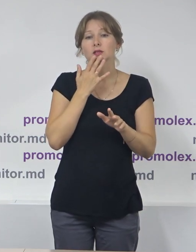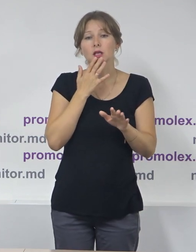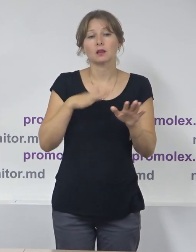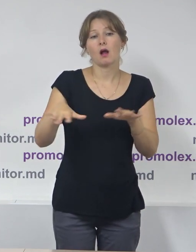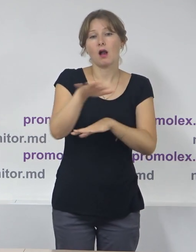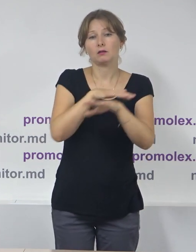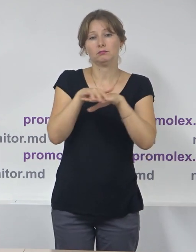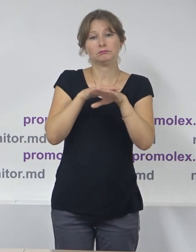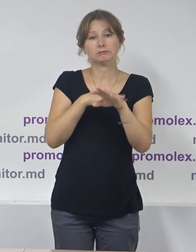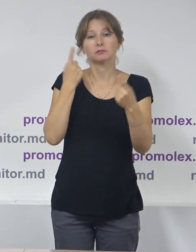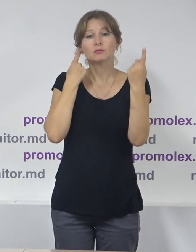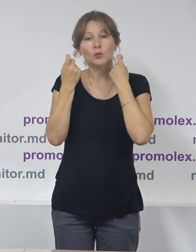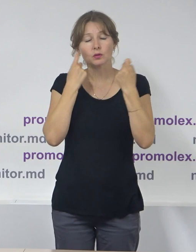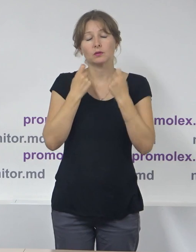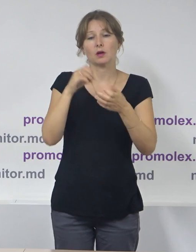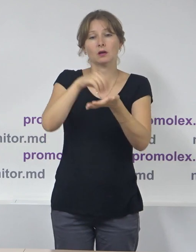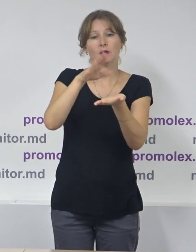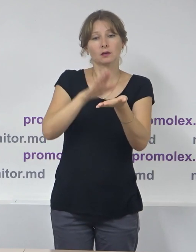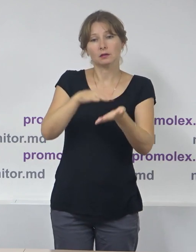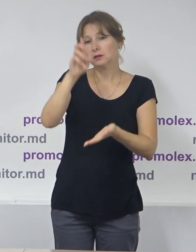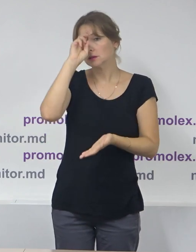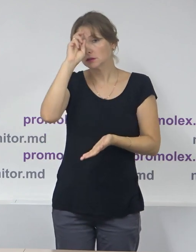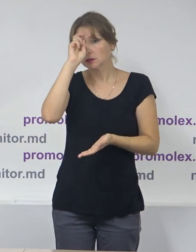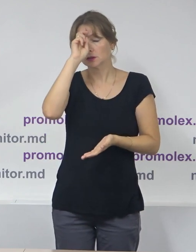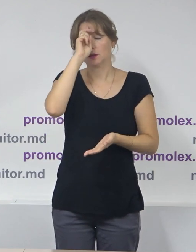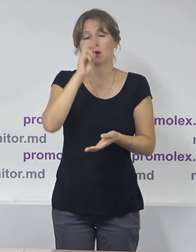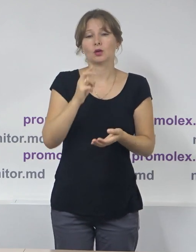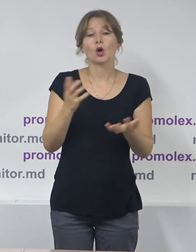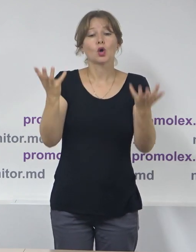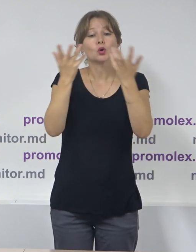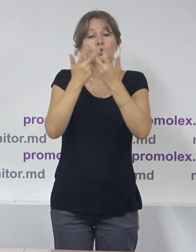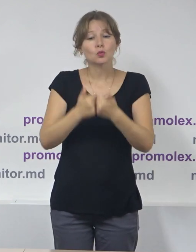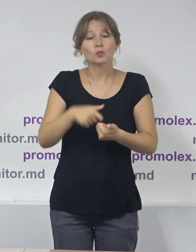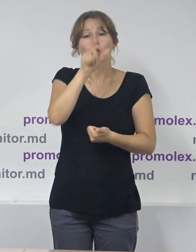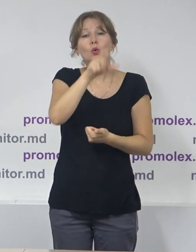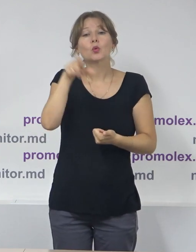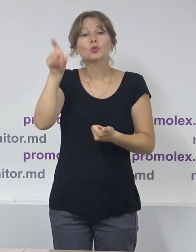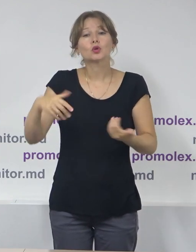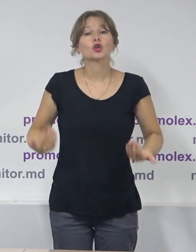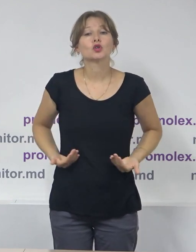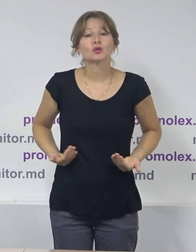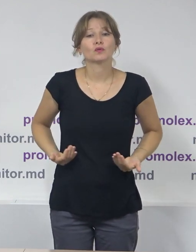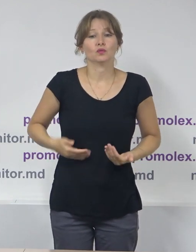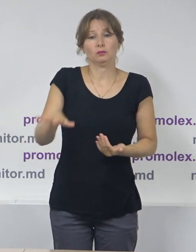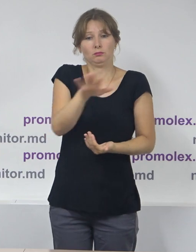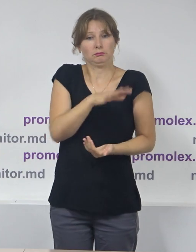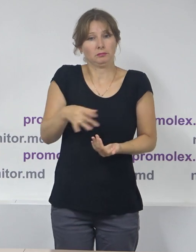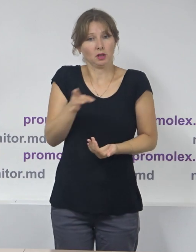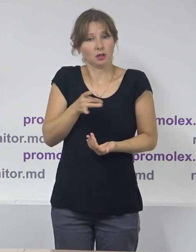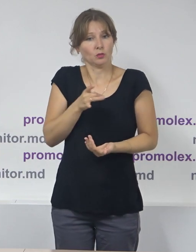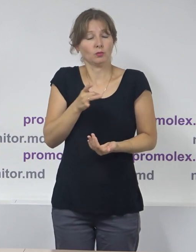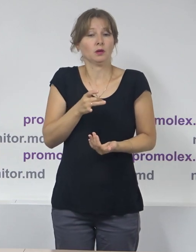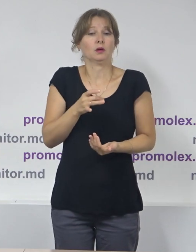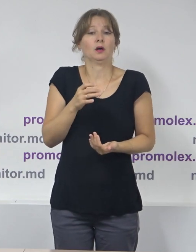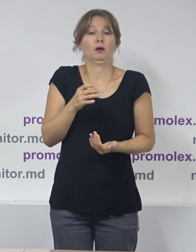a datilor din registrul de stat al populației cu privire la numărul de locuitori ai unității administrativi teritoriale, atât pentru